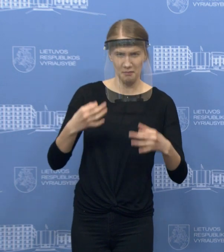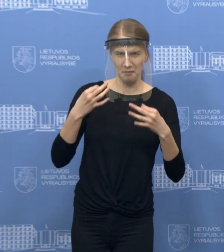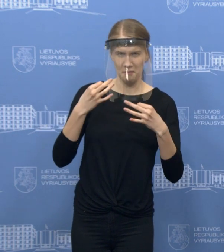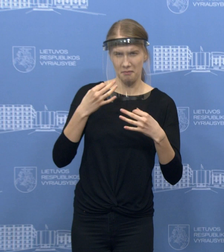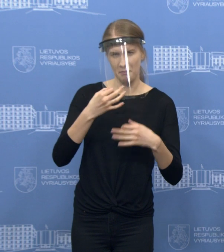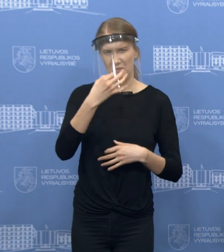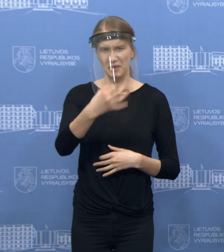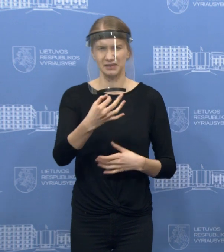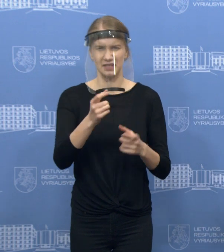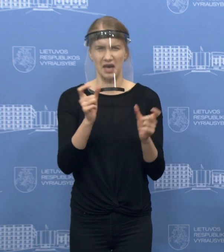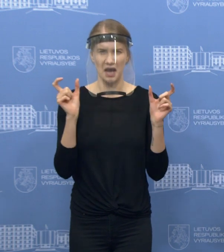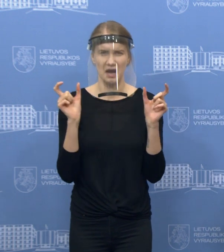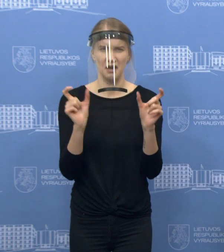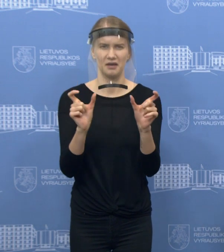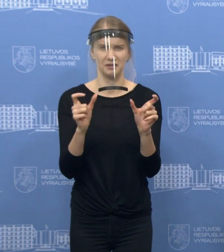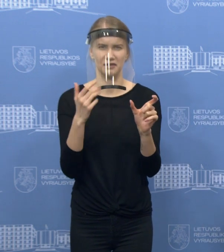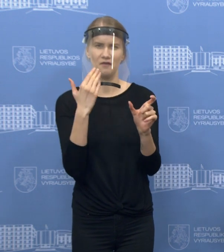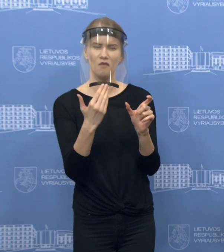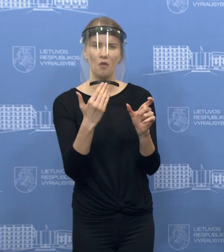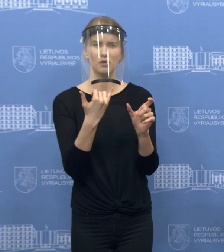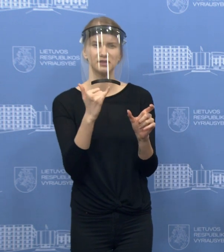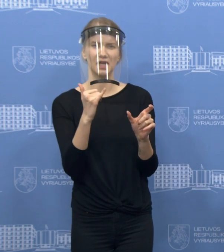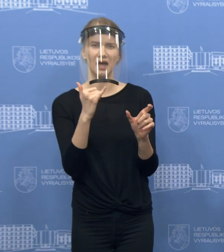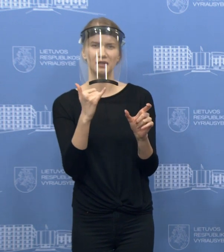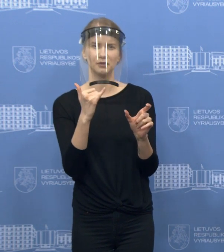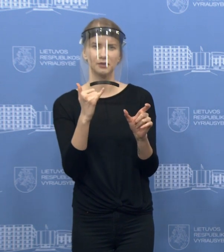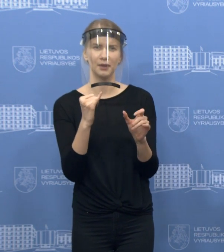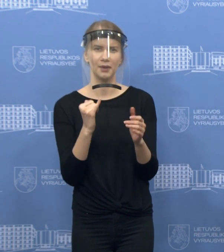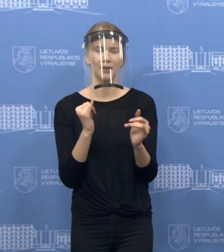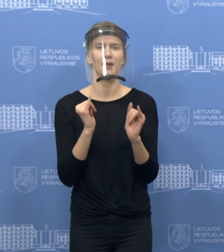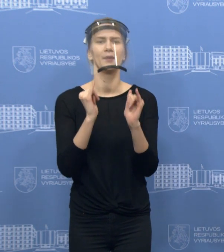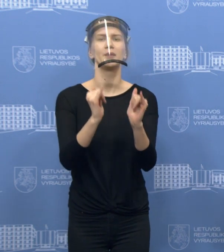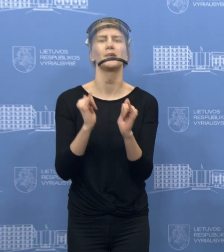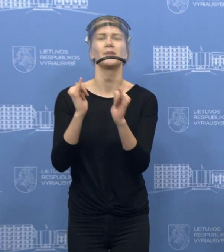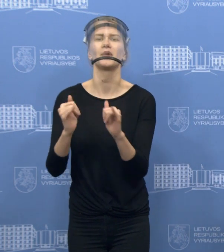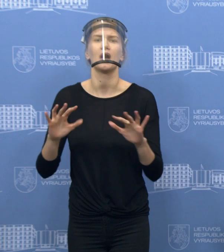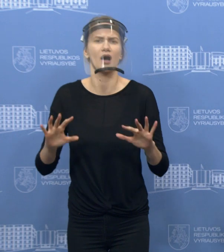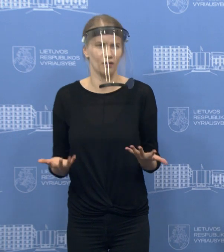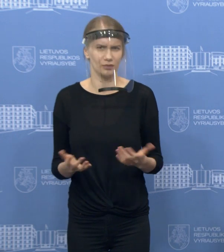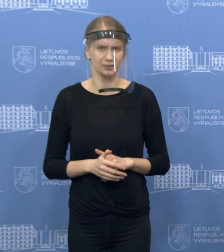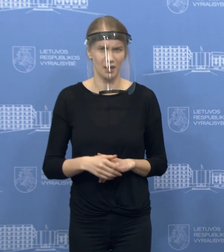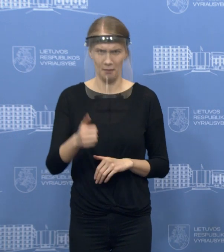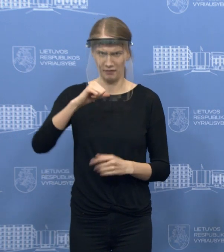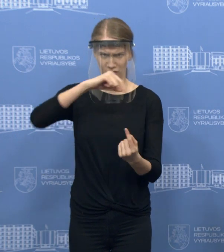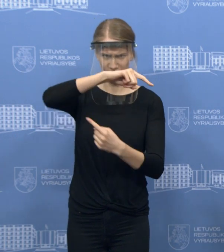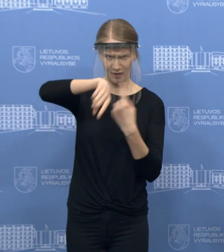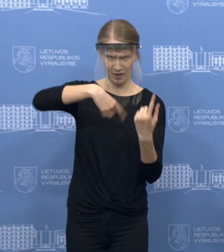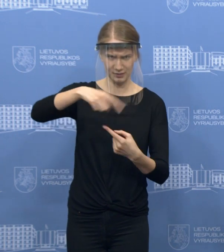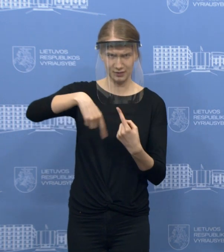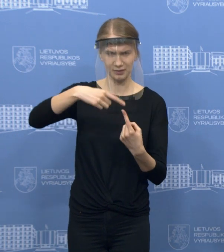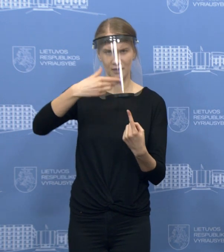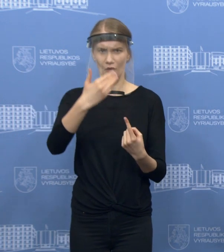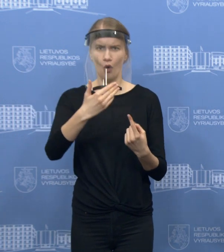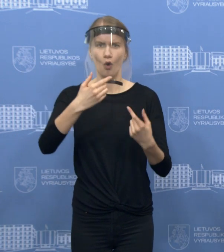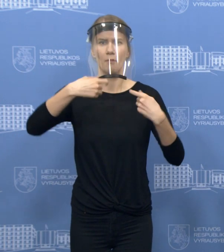karantino sąlygose, bet to, jog, na, leistate priekybą sėknomis, trašomis ir ar tie reištite, pavyzdžiui, ir kad priekybą galėtų vykdyti ir kai kurie, na,